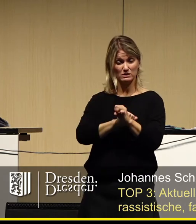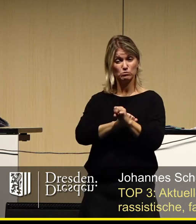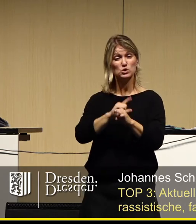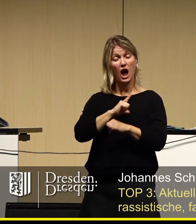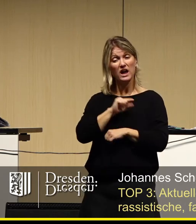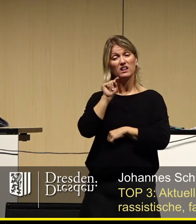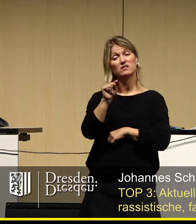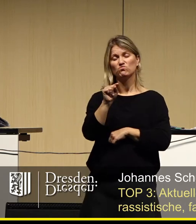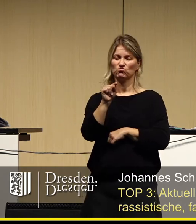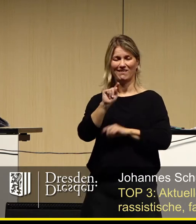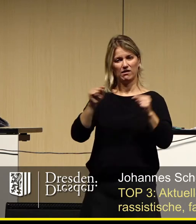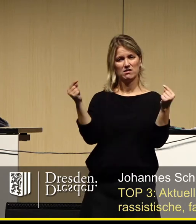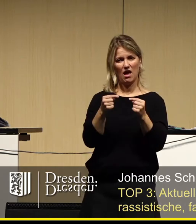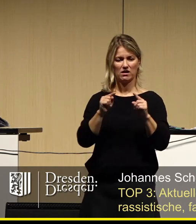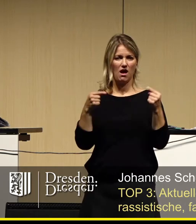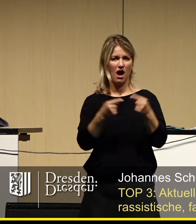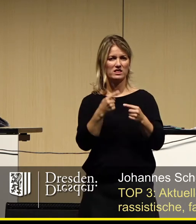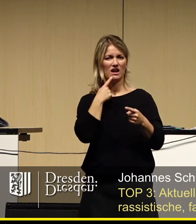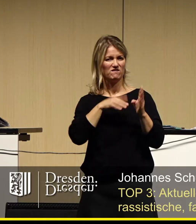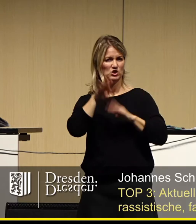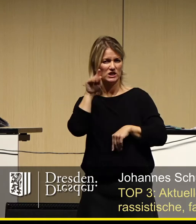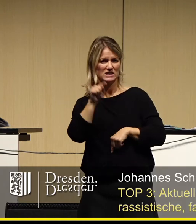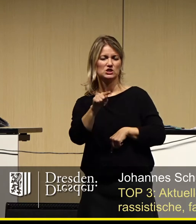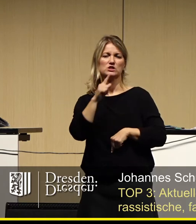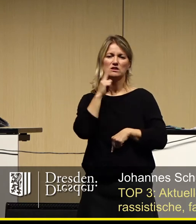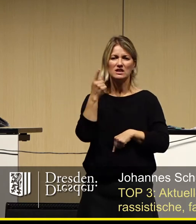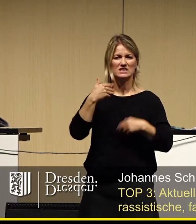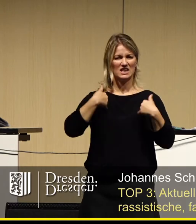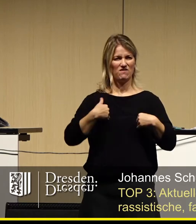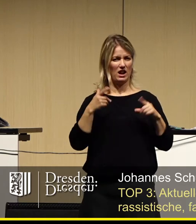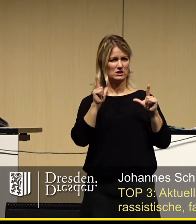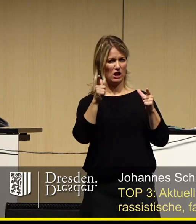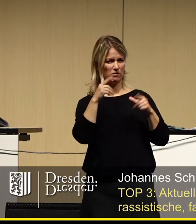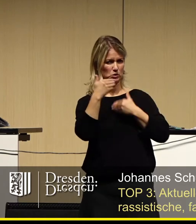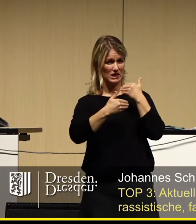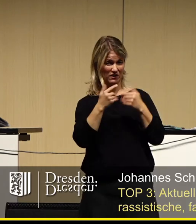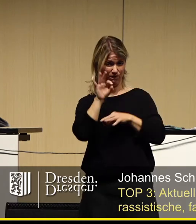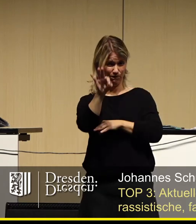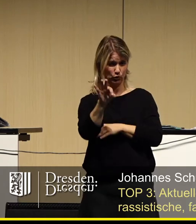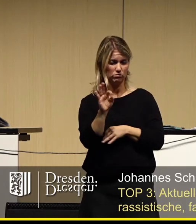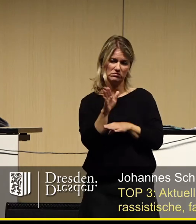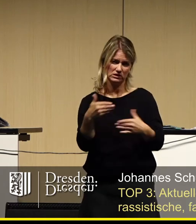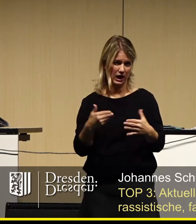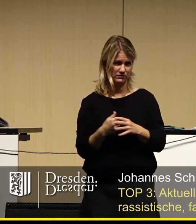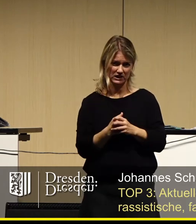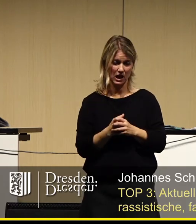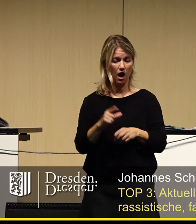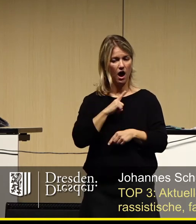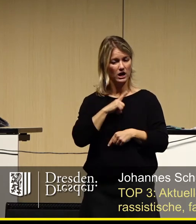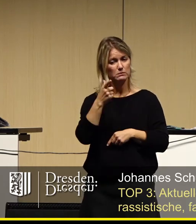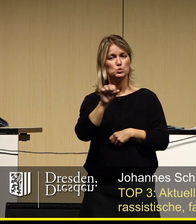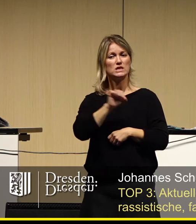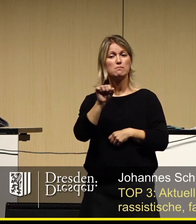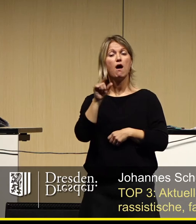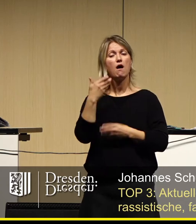nicht gegen die antirassistischen, antifaschistischen und zivilgesellschaftlichen Proteste ausgelegt werden. Er darf nur und muss immer